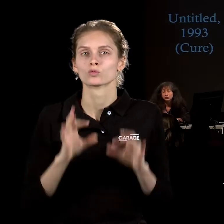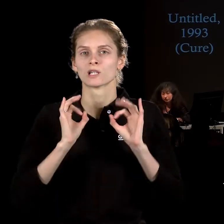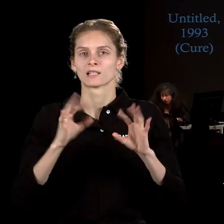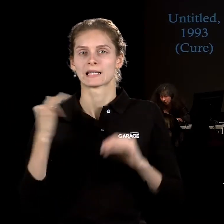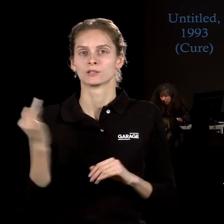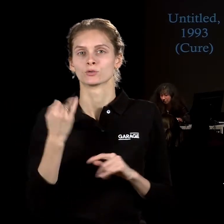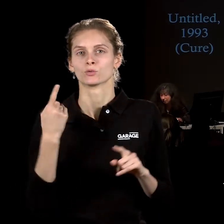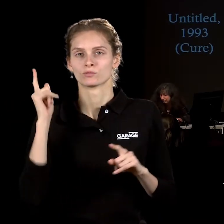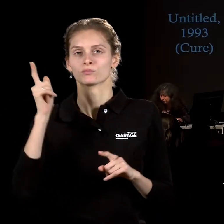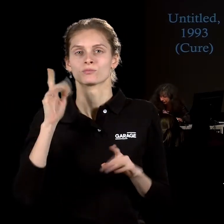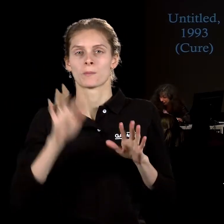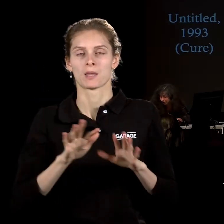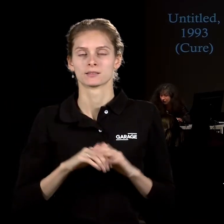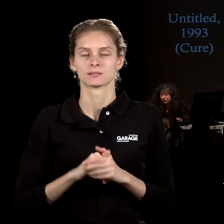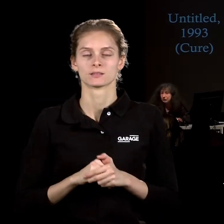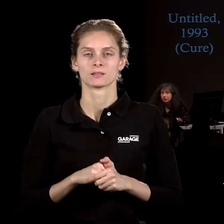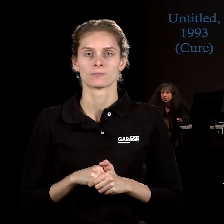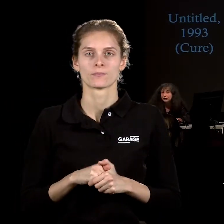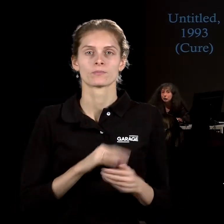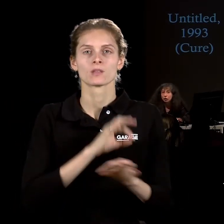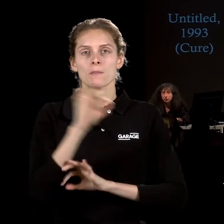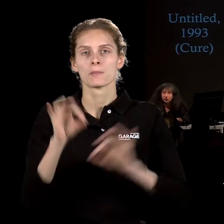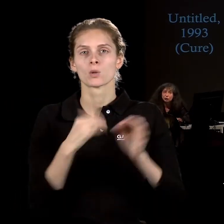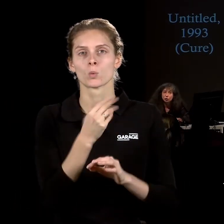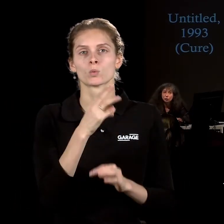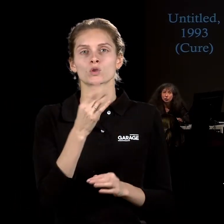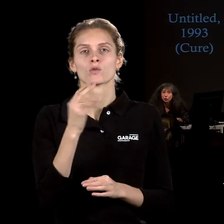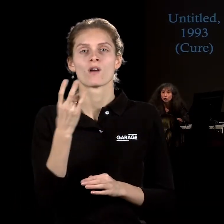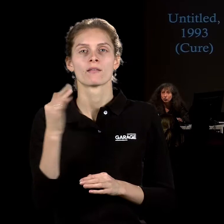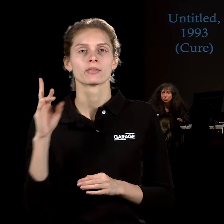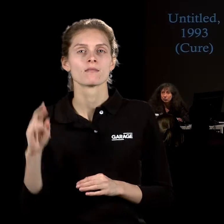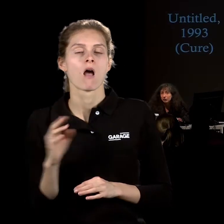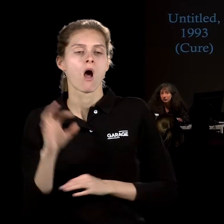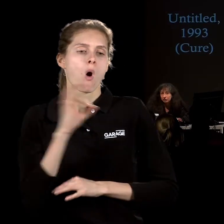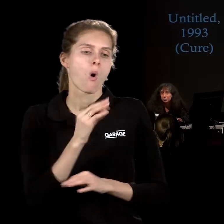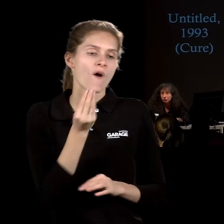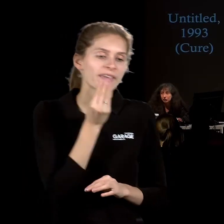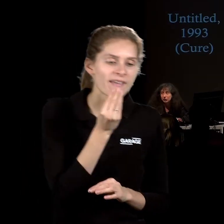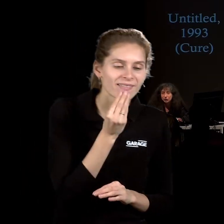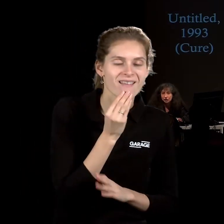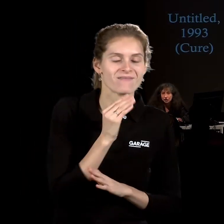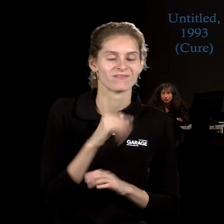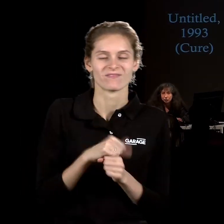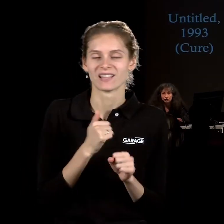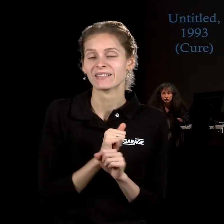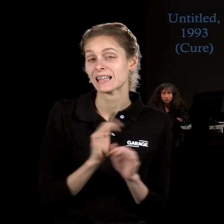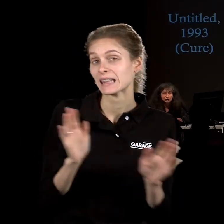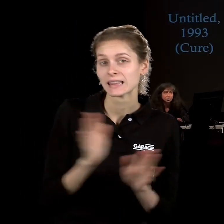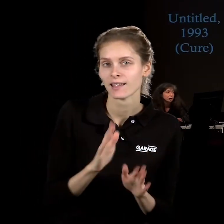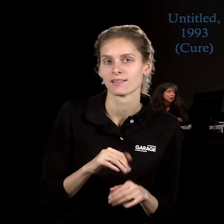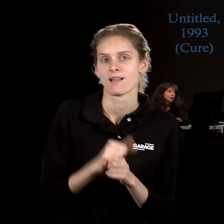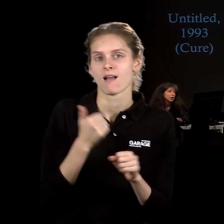проекты тирования не столько про еду, сколько про место, его назначение, его